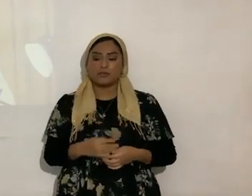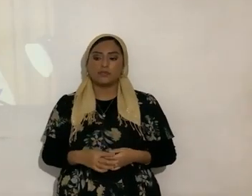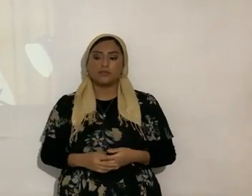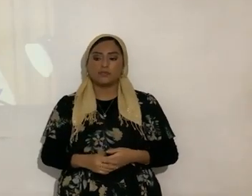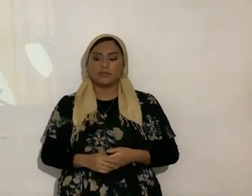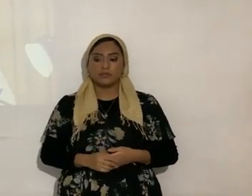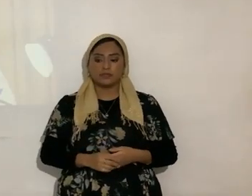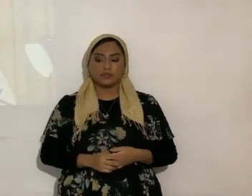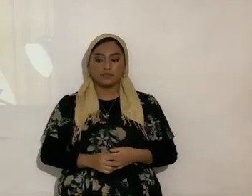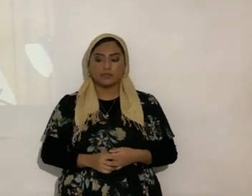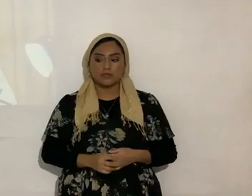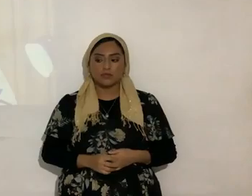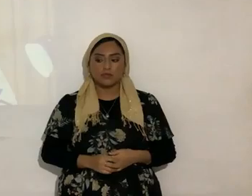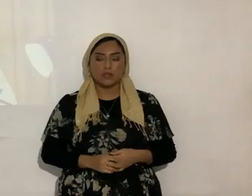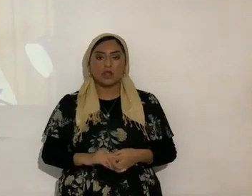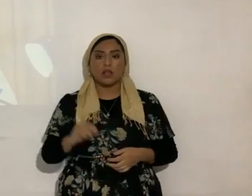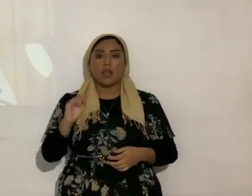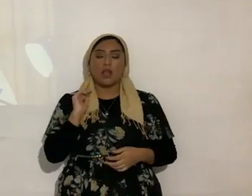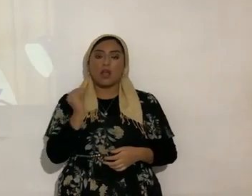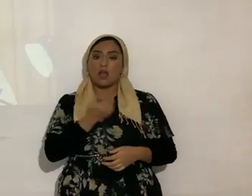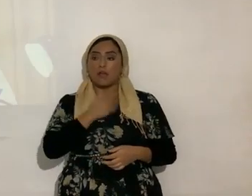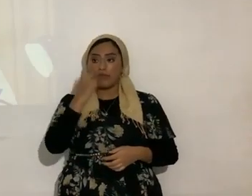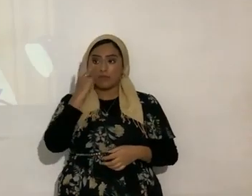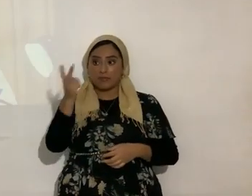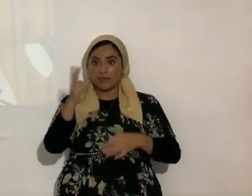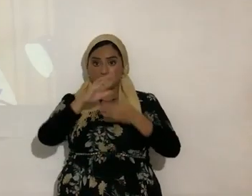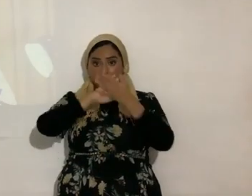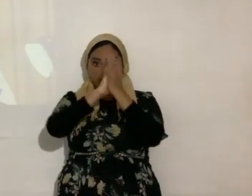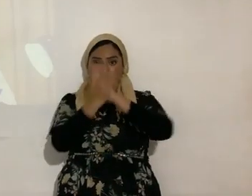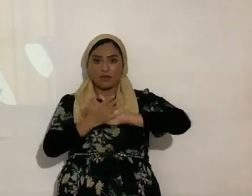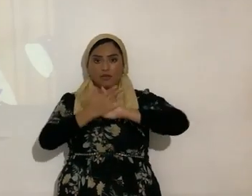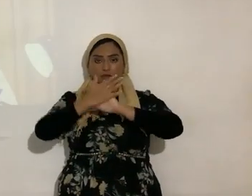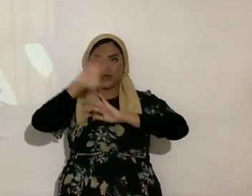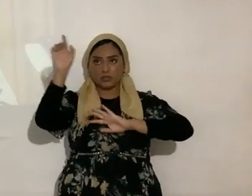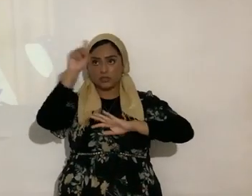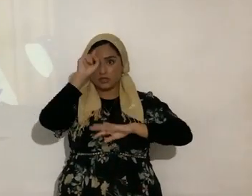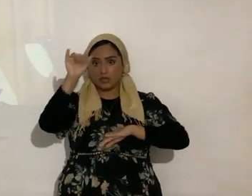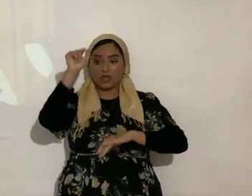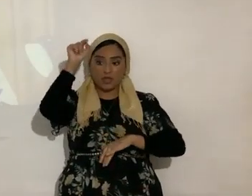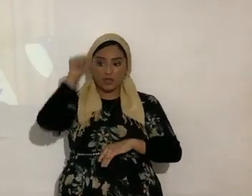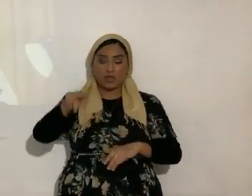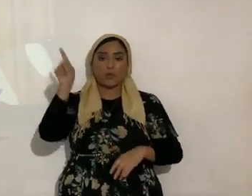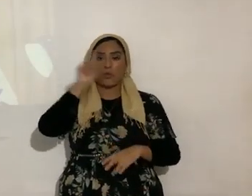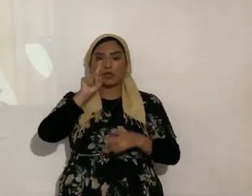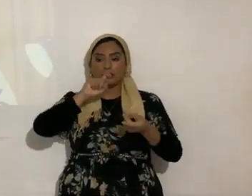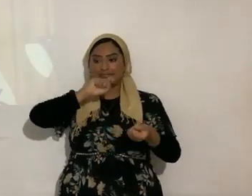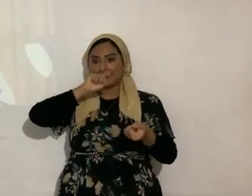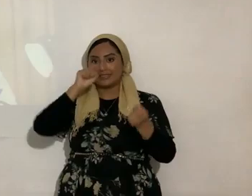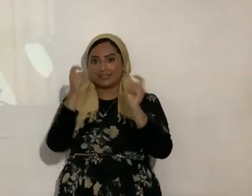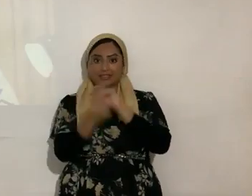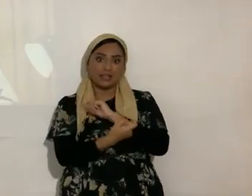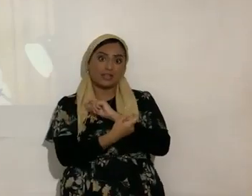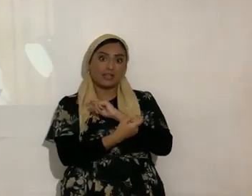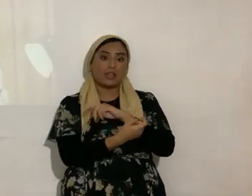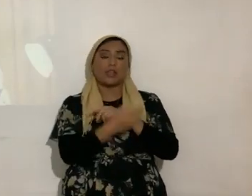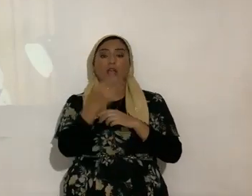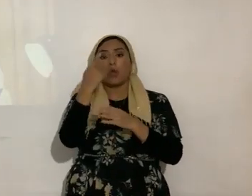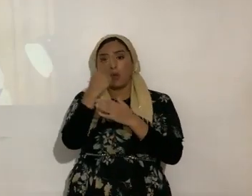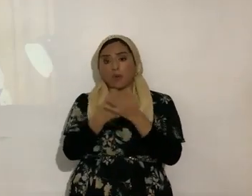¿sí? Entonces, nuestra percepción se vuelve eterna, ahí es cuando cambian las cosas, y es a lo que se refiere Pablo